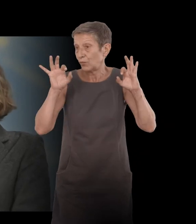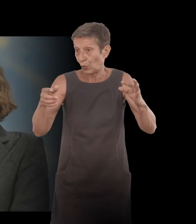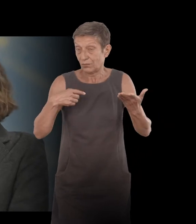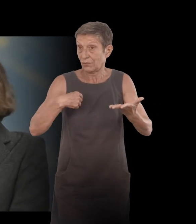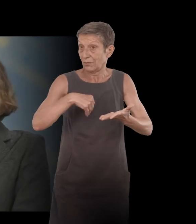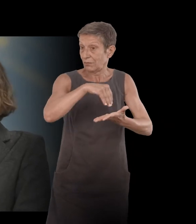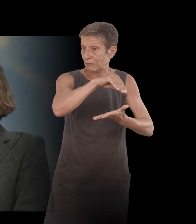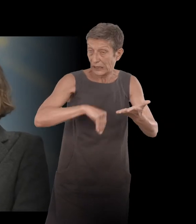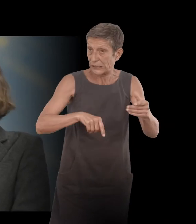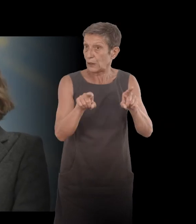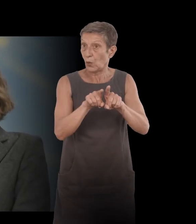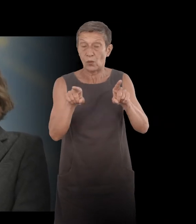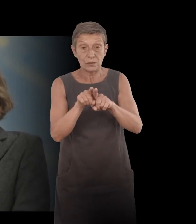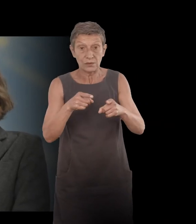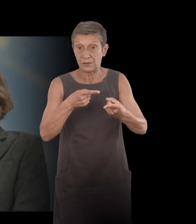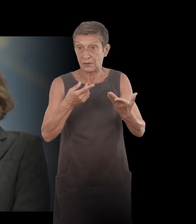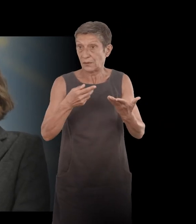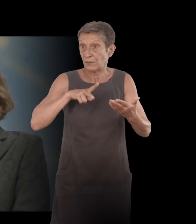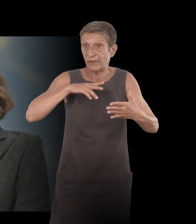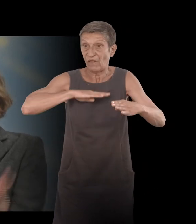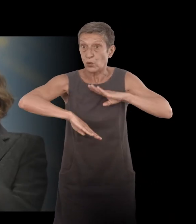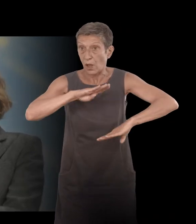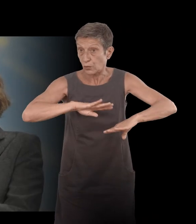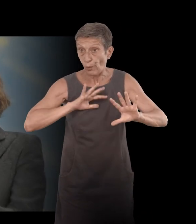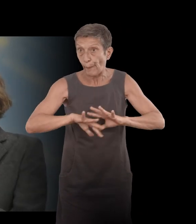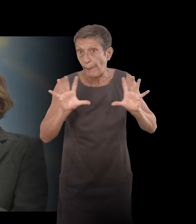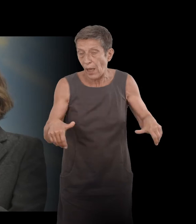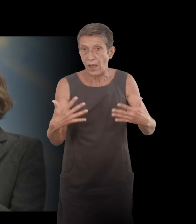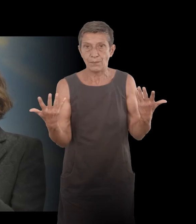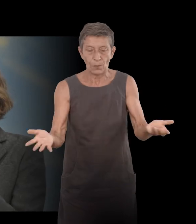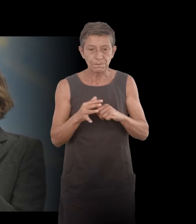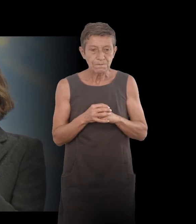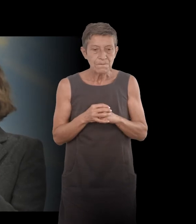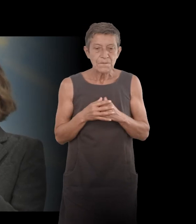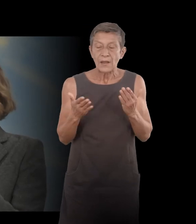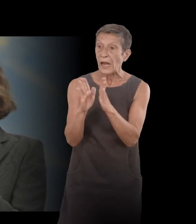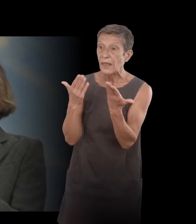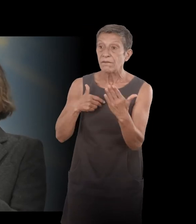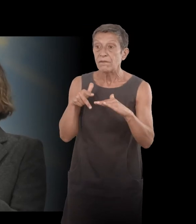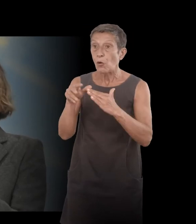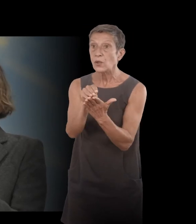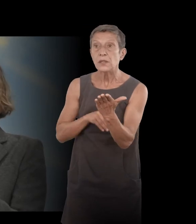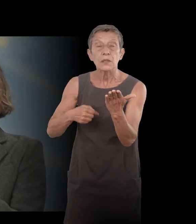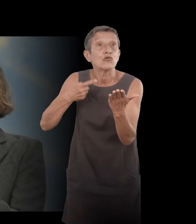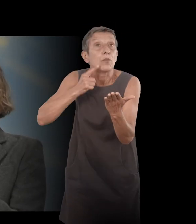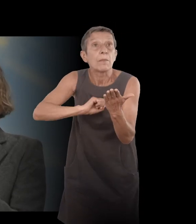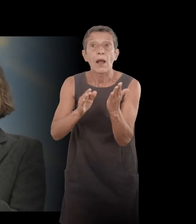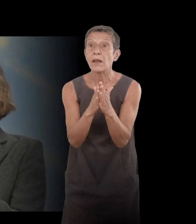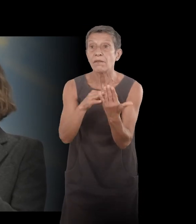me frustrait, en fait, parce qu y avait beaucoup, et quand j'ai commencé à écrire ce texte, parce que je pensais pas que j'allais écrire un livre là-dessus, je m'y